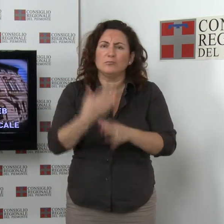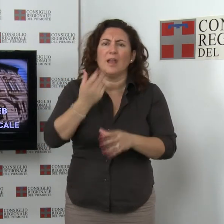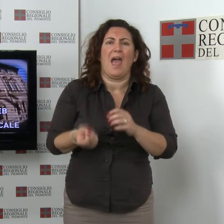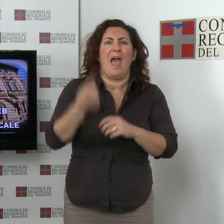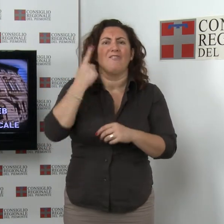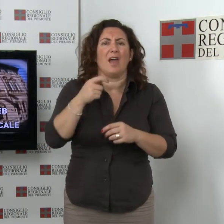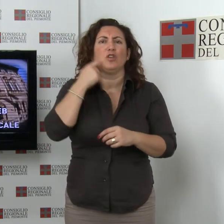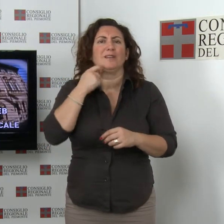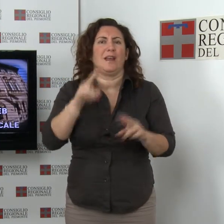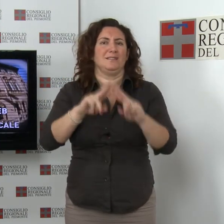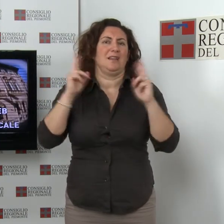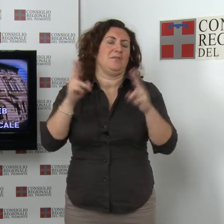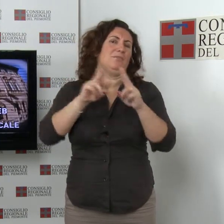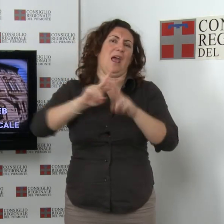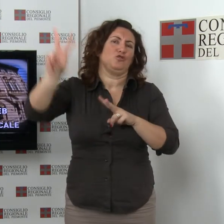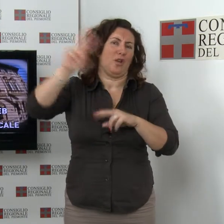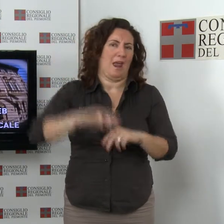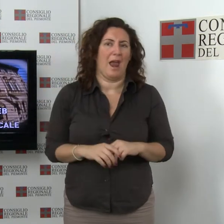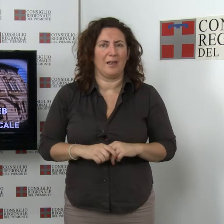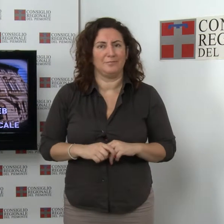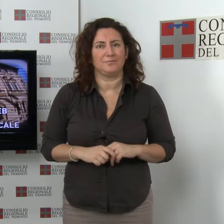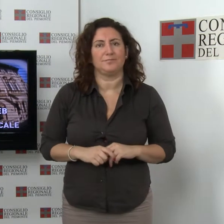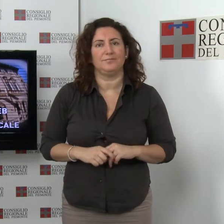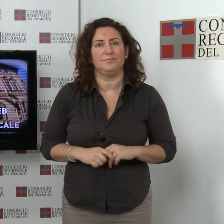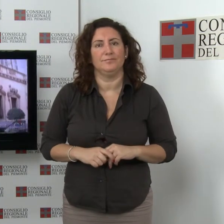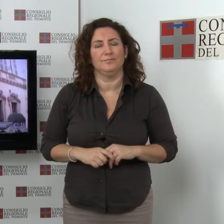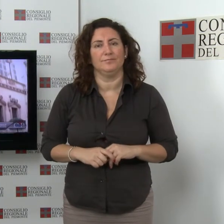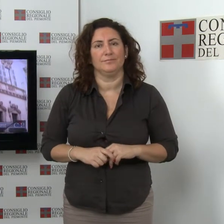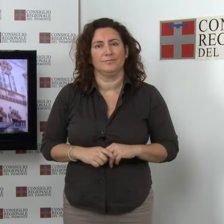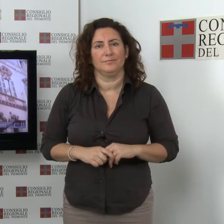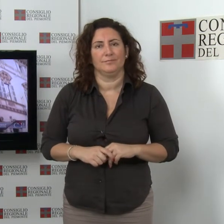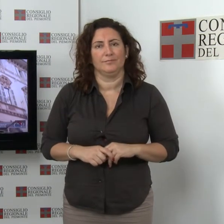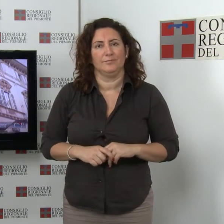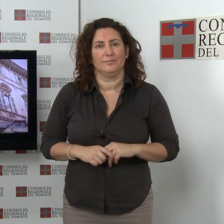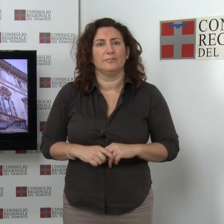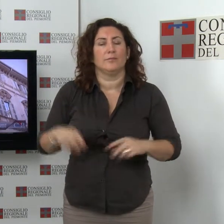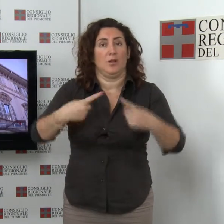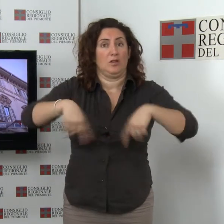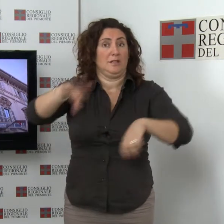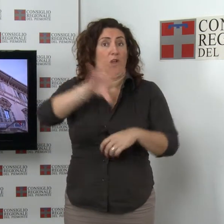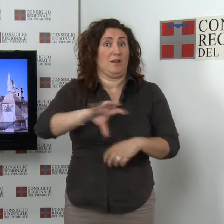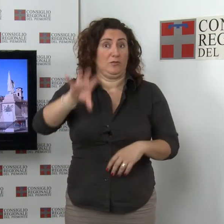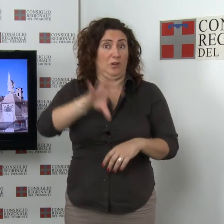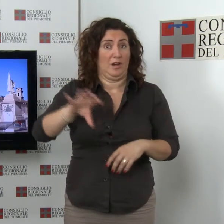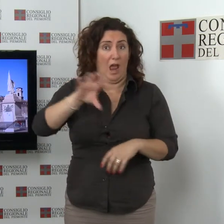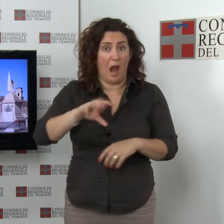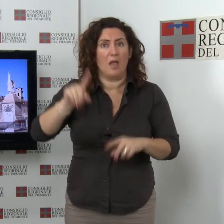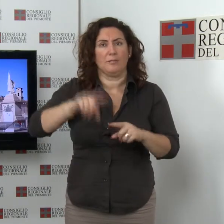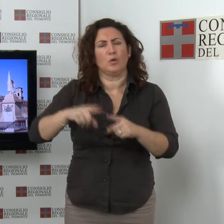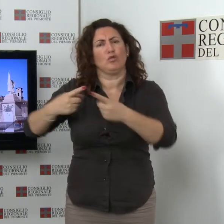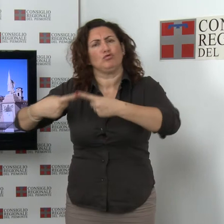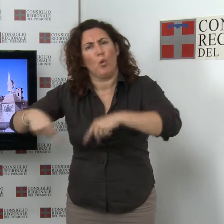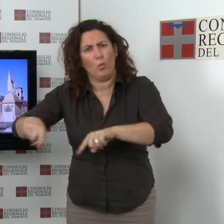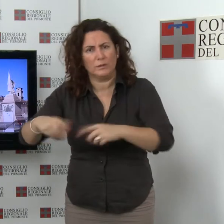Tra la carta e il web, le nuove sfide dell'informazione locale Il Consiglio regionale e la Giunta, con la